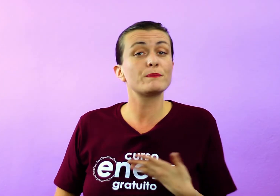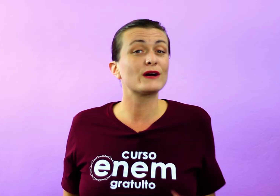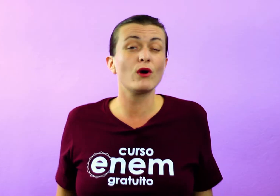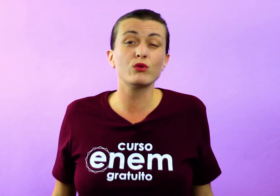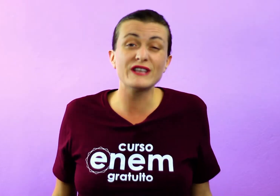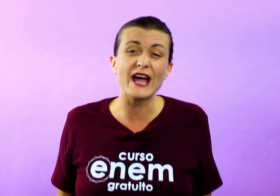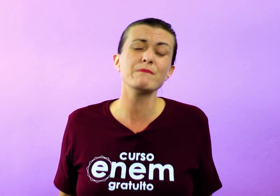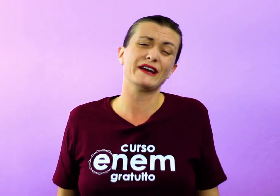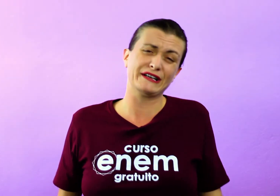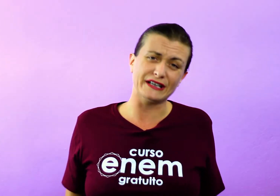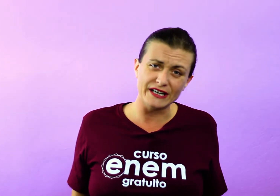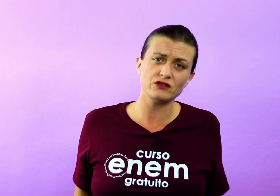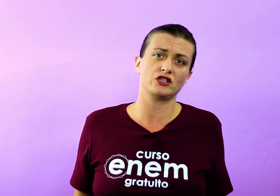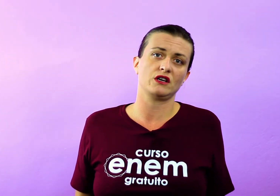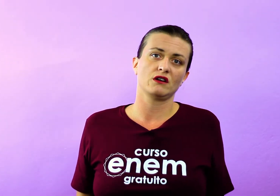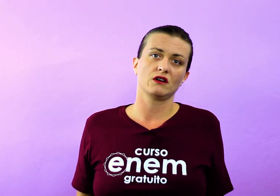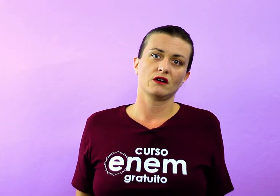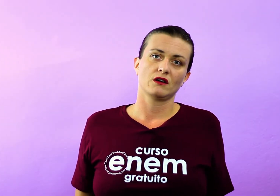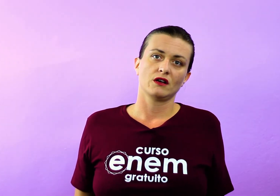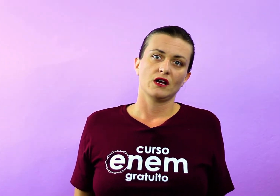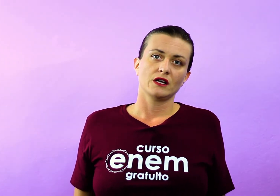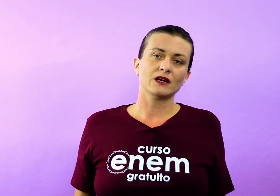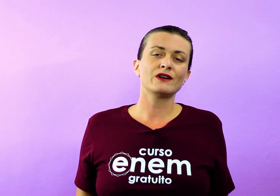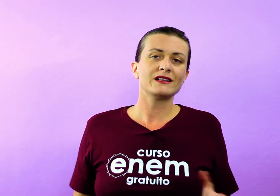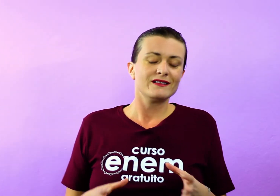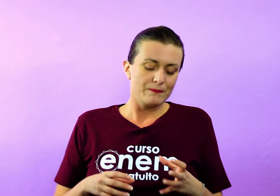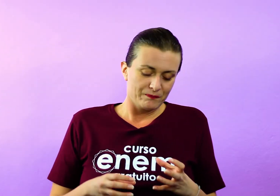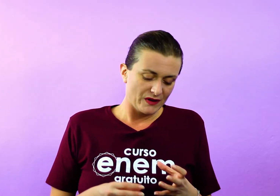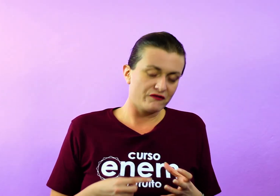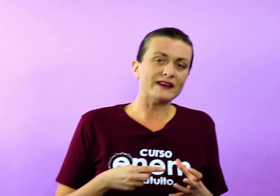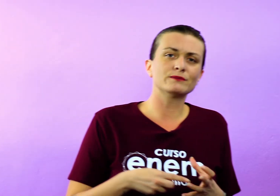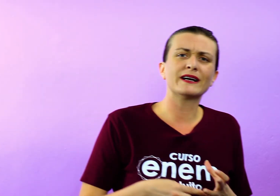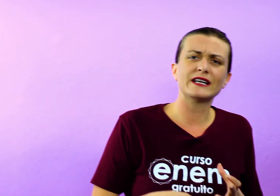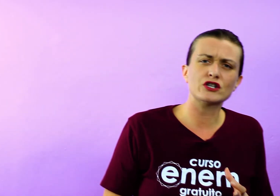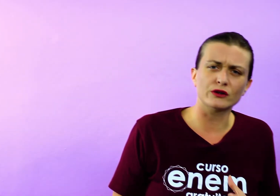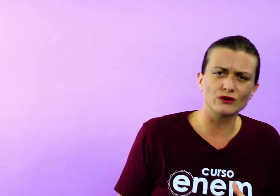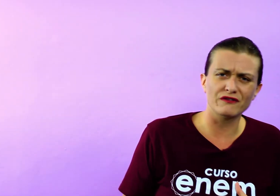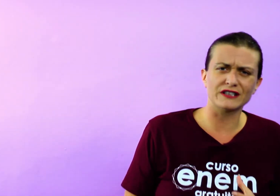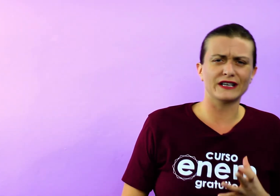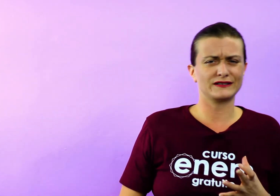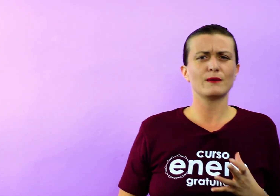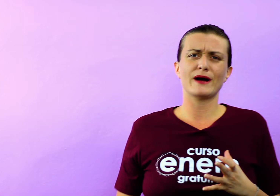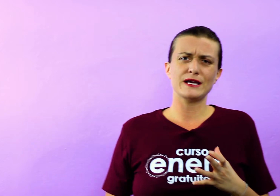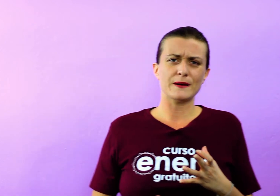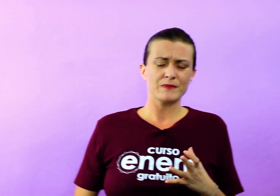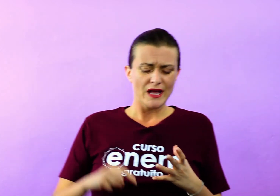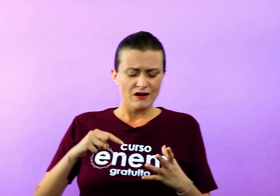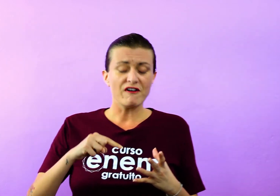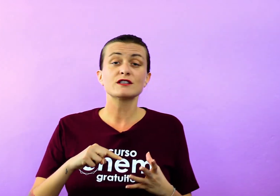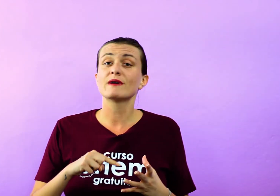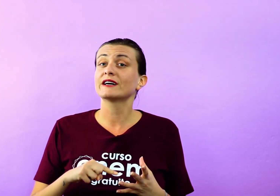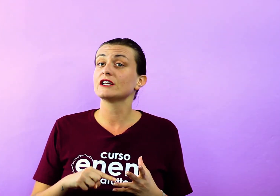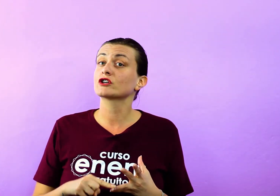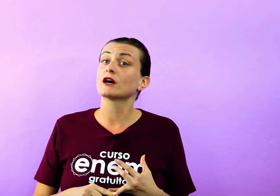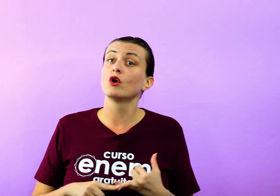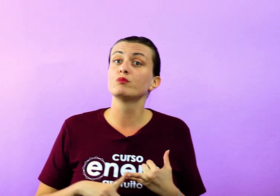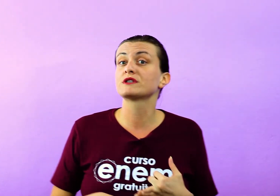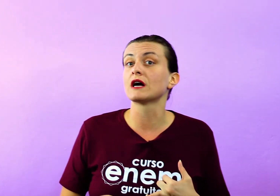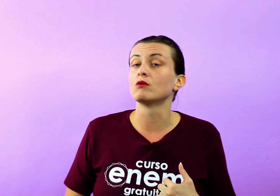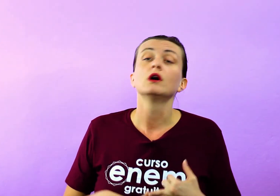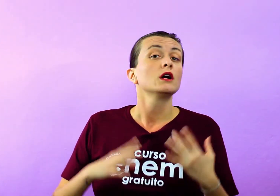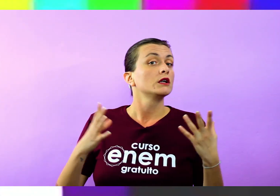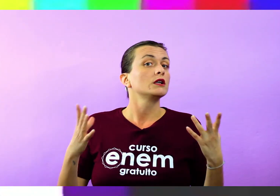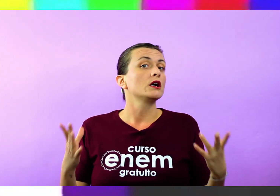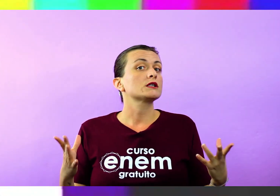se vende para qualquer mercante. Então ele faz uma crítica aos governantes da Bahia. Faz uma crítica à